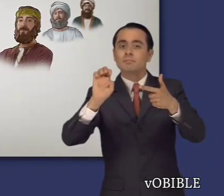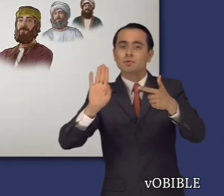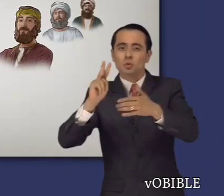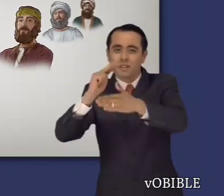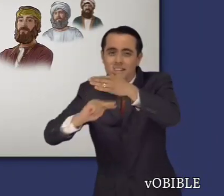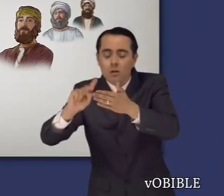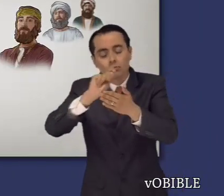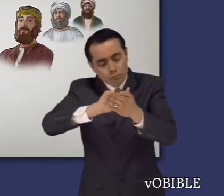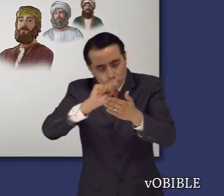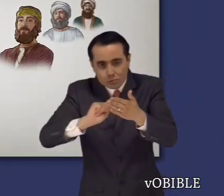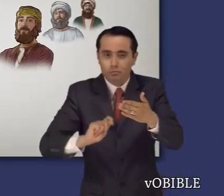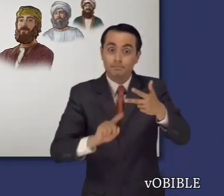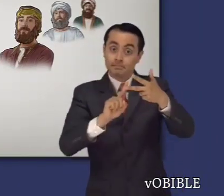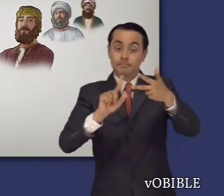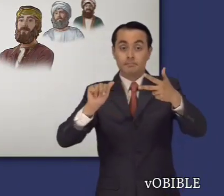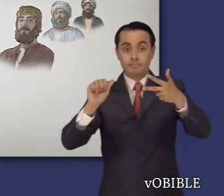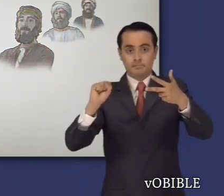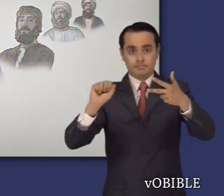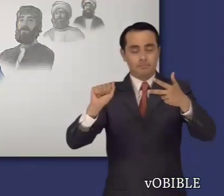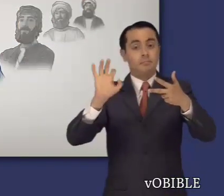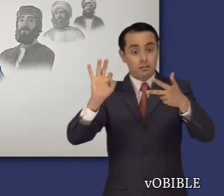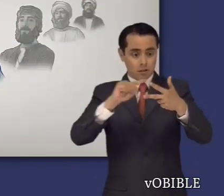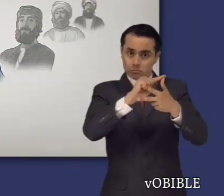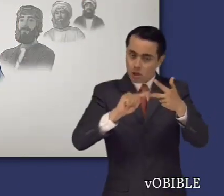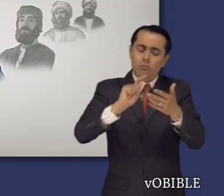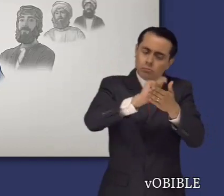fe, más de la mitad de los Salmos se atribuyen al rey David.